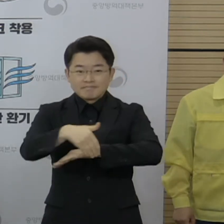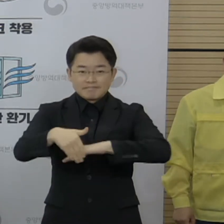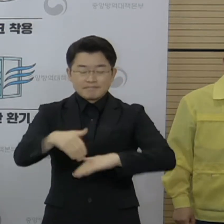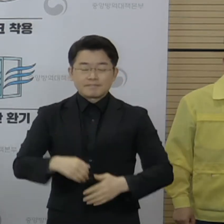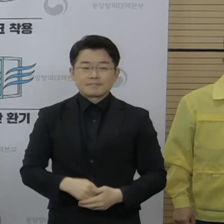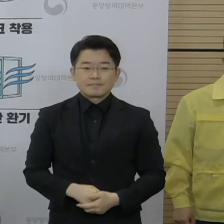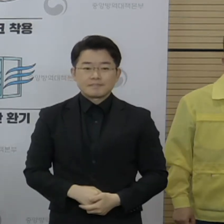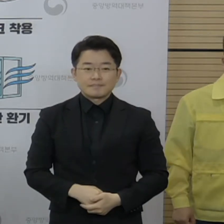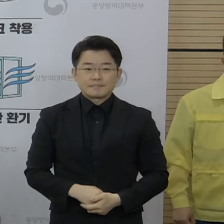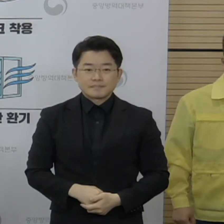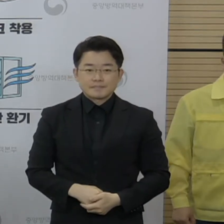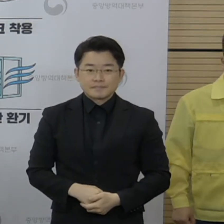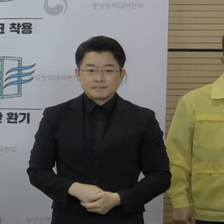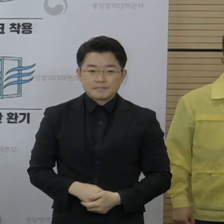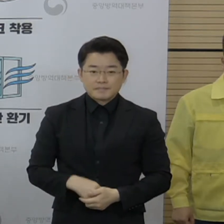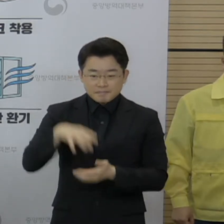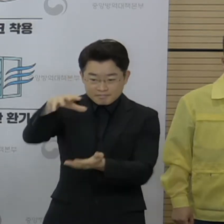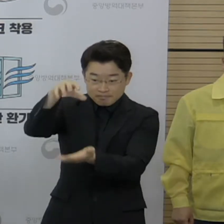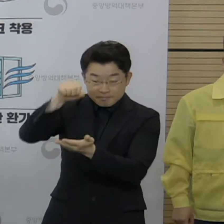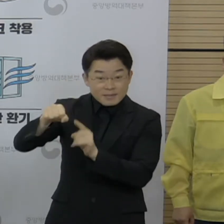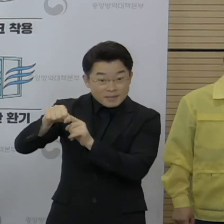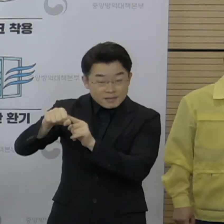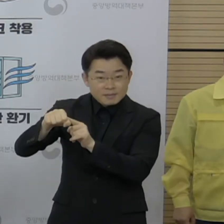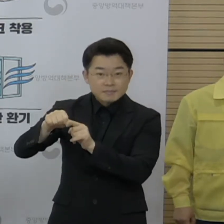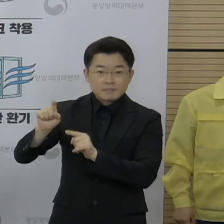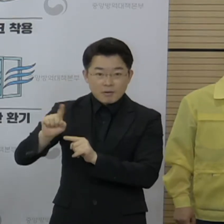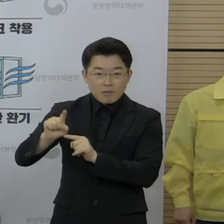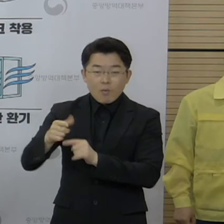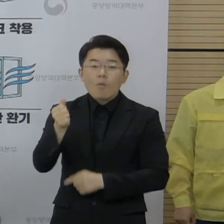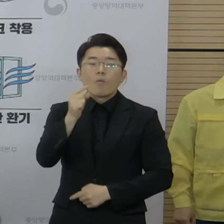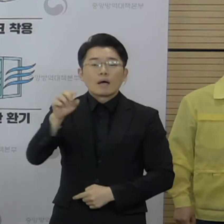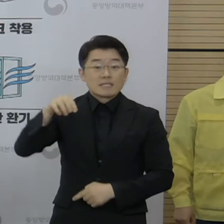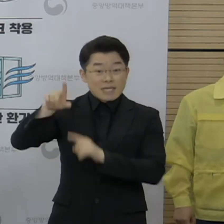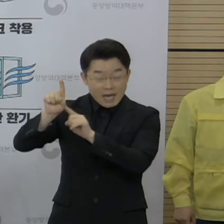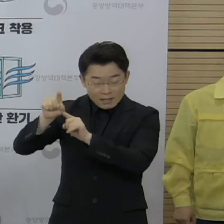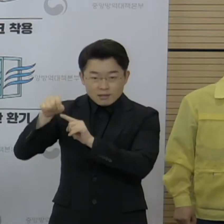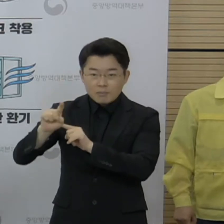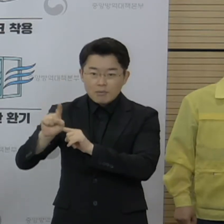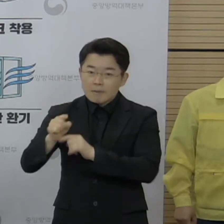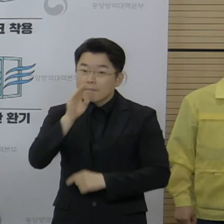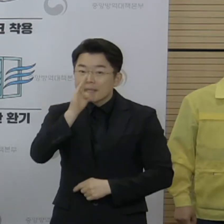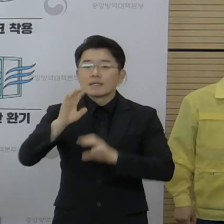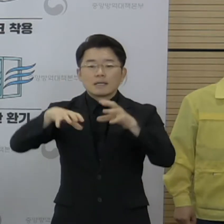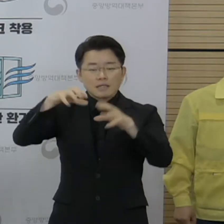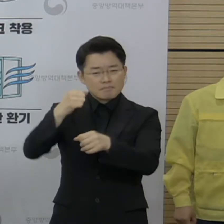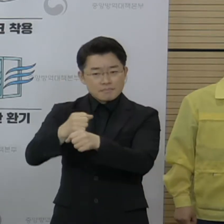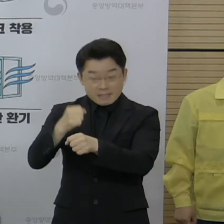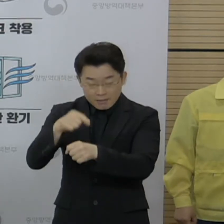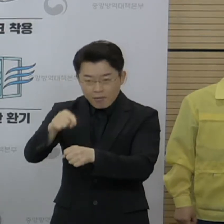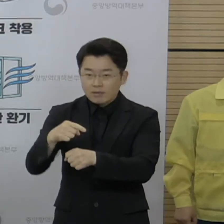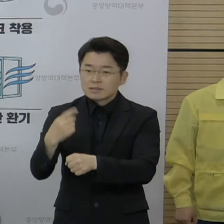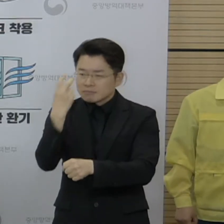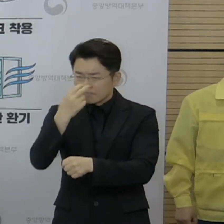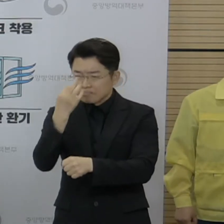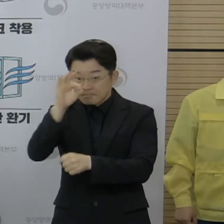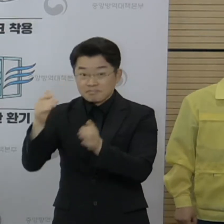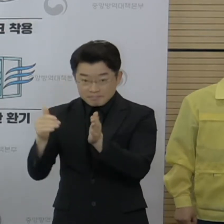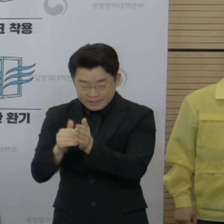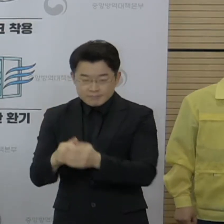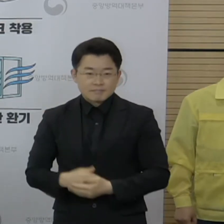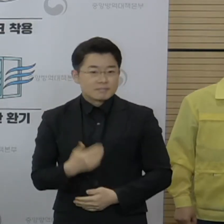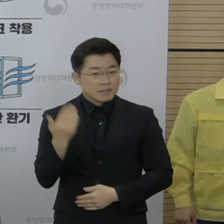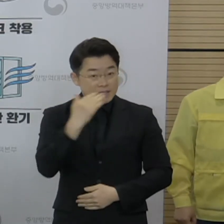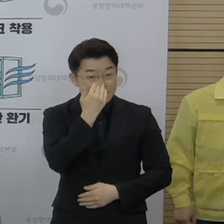이번 도입된 백신은 이미 우리나라에서 허가를 받은 벨기에 생산분이며 이스라엘에서도 7월